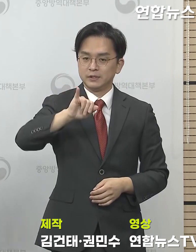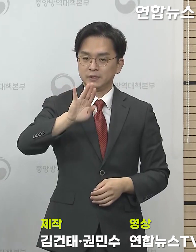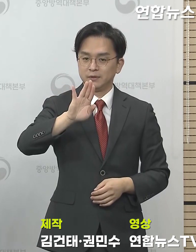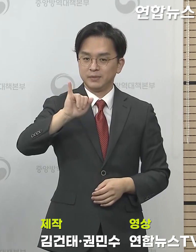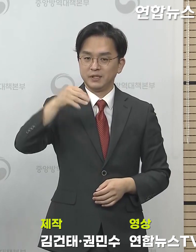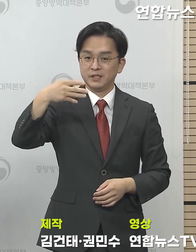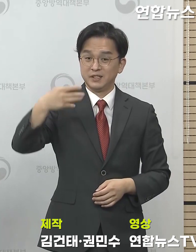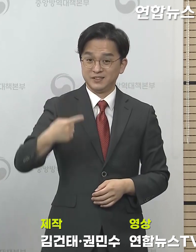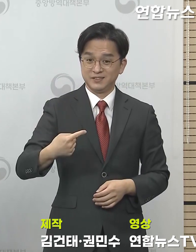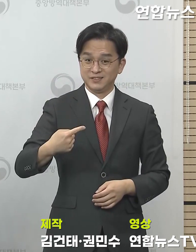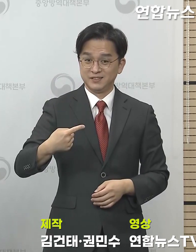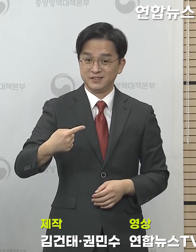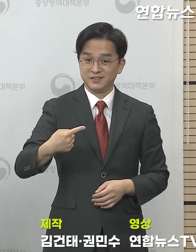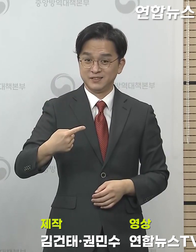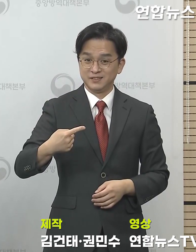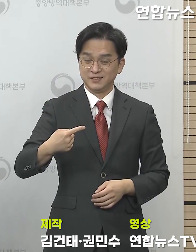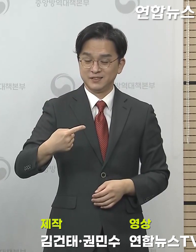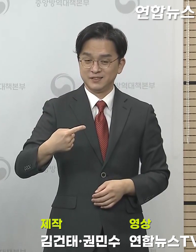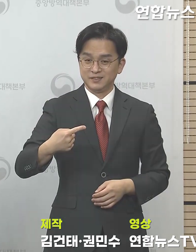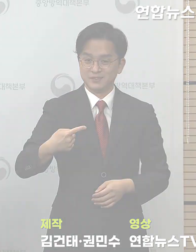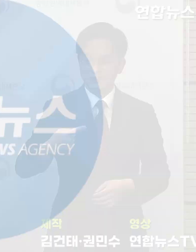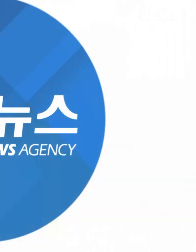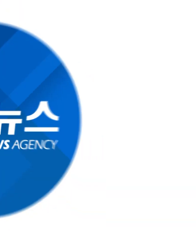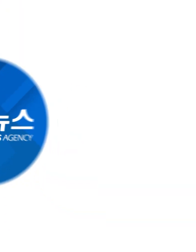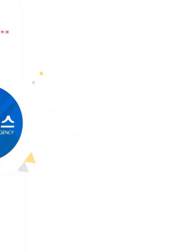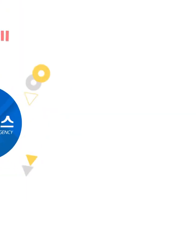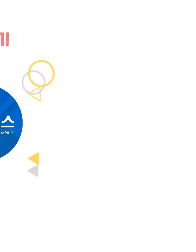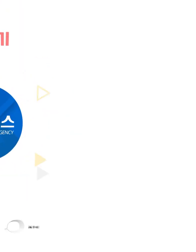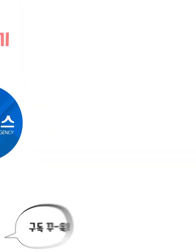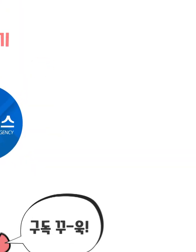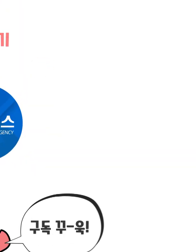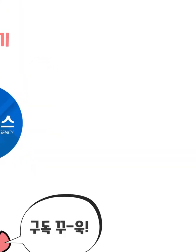승인 과정에서 뉴 잉글랜드 전국을 내리시면...